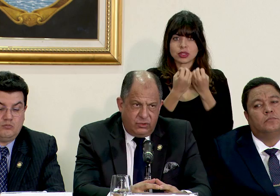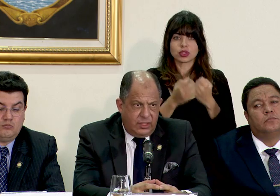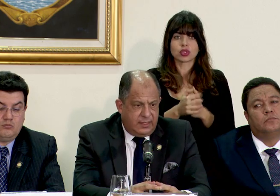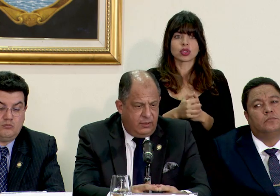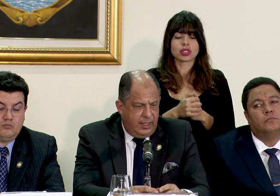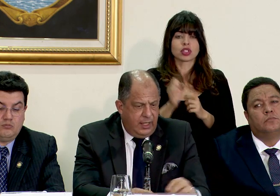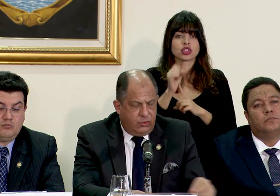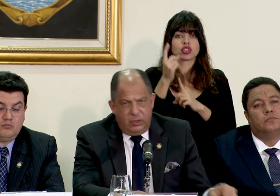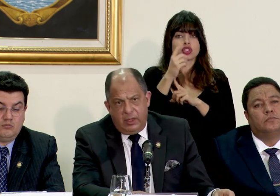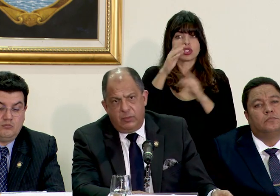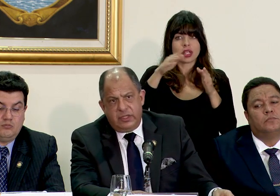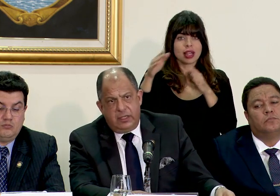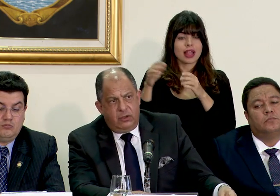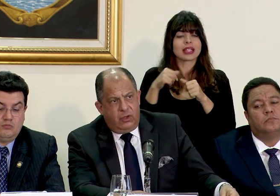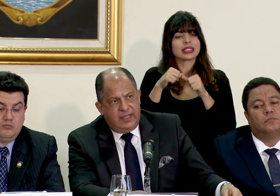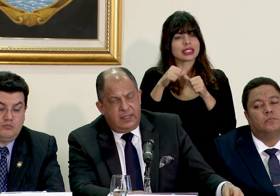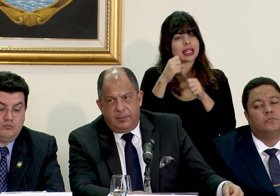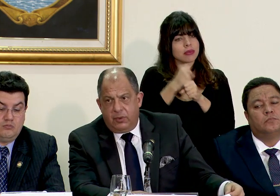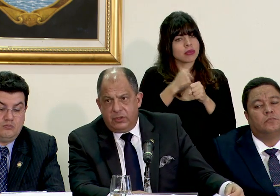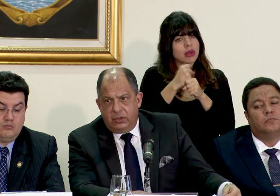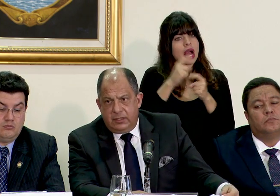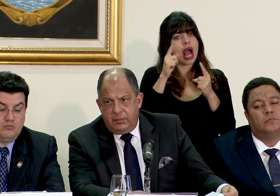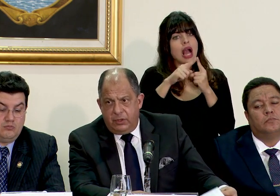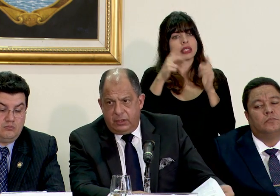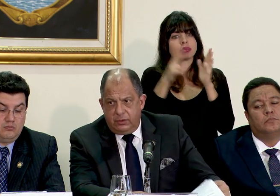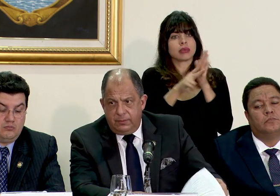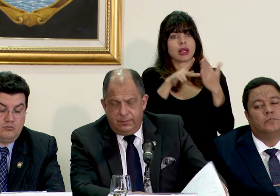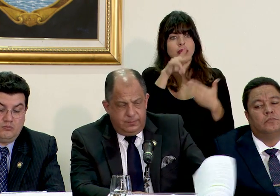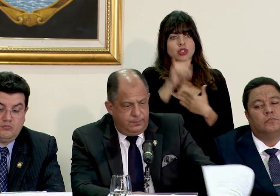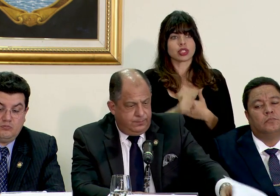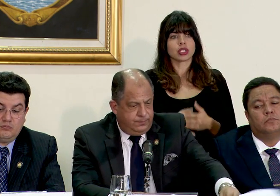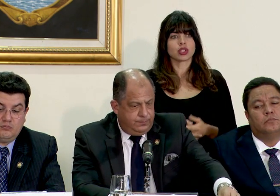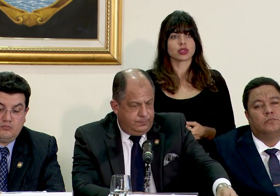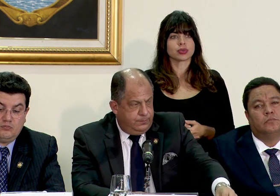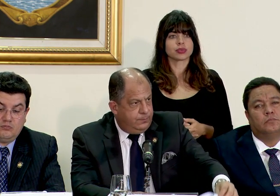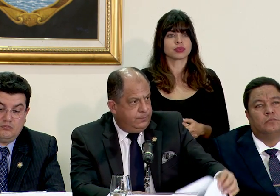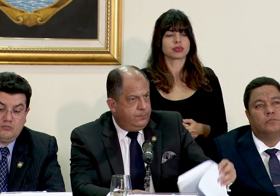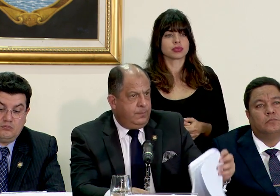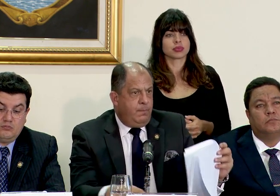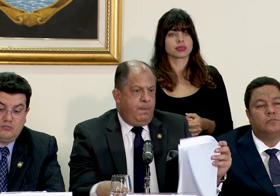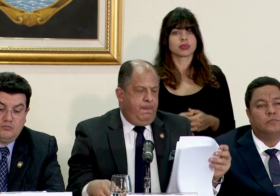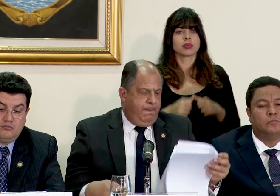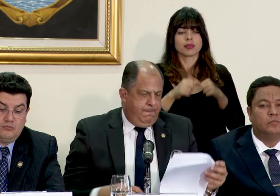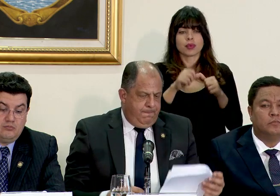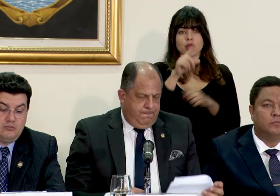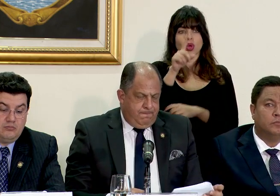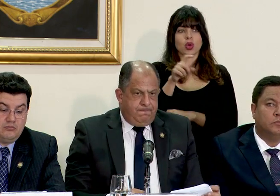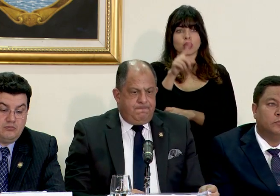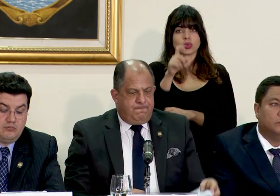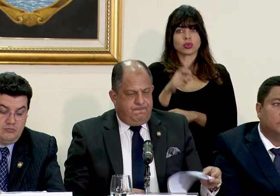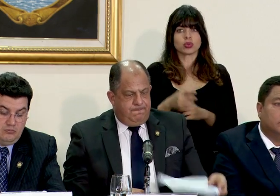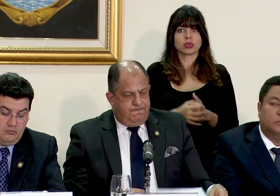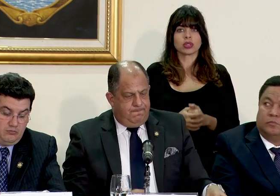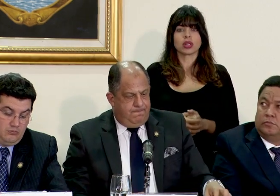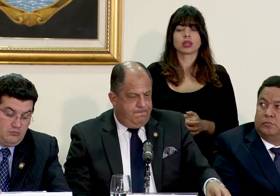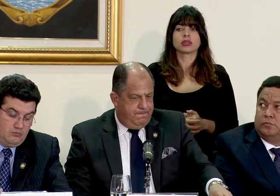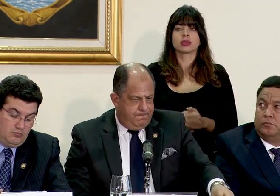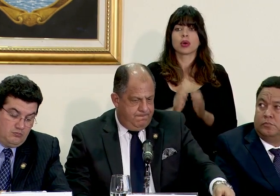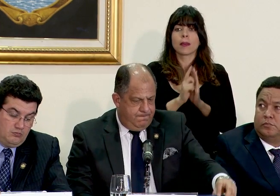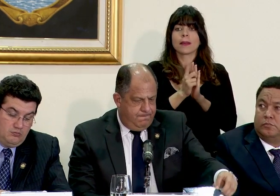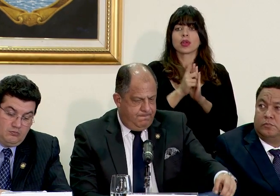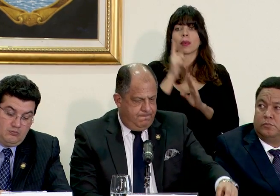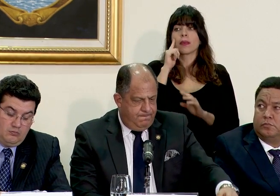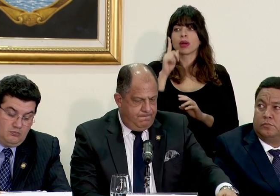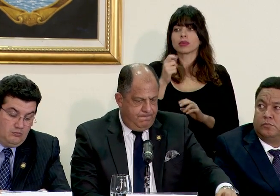la sociedad civil y continuaremos haciéndolo hasta la aprobación de este proyecto continuamos con las consultas nos restan unos minutos para las